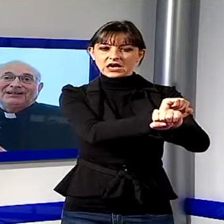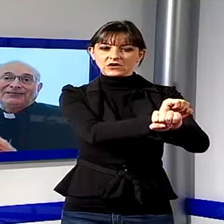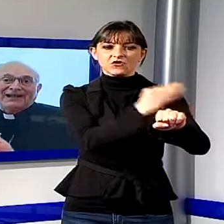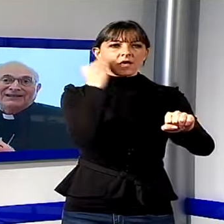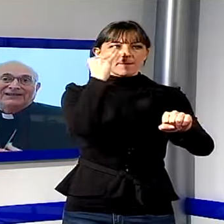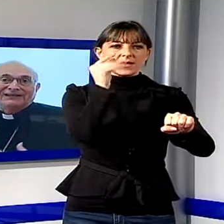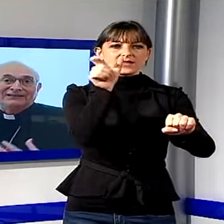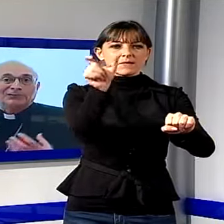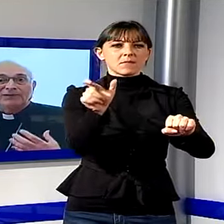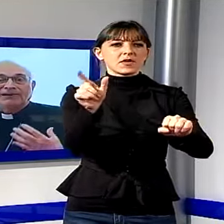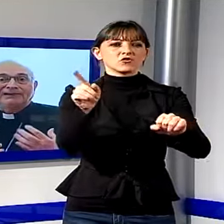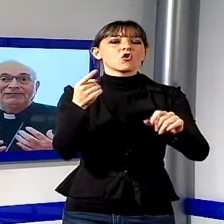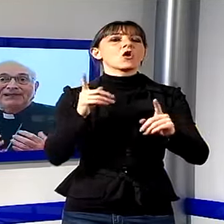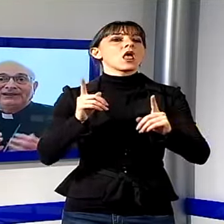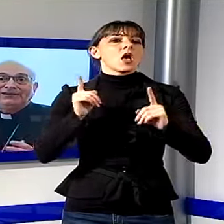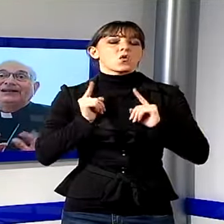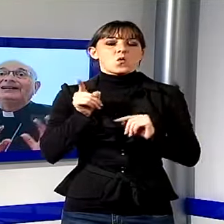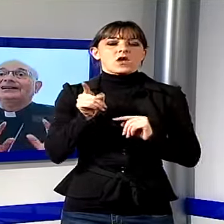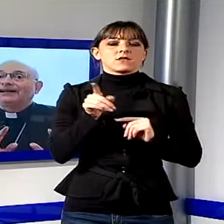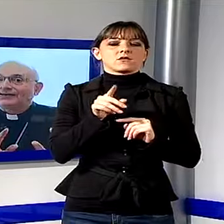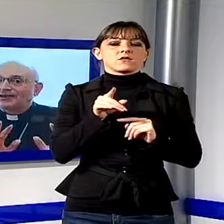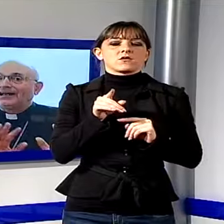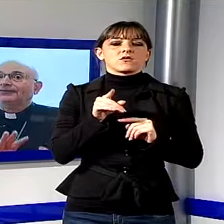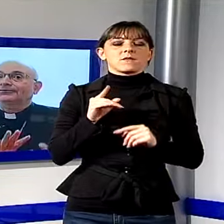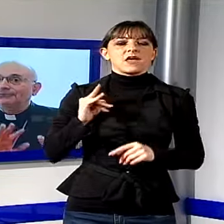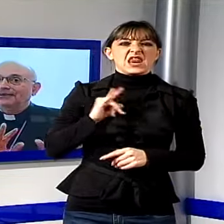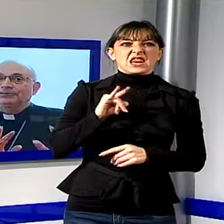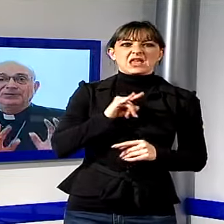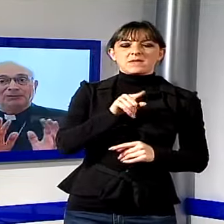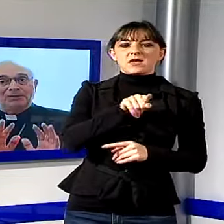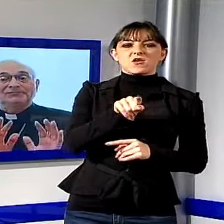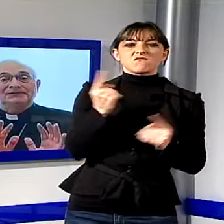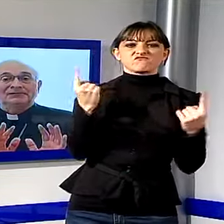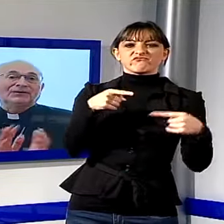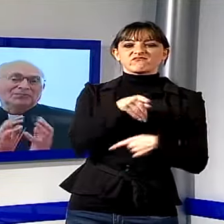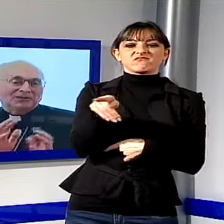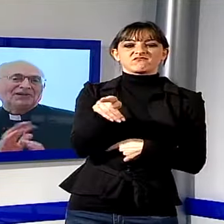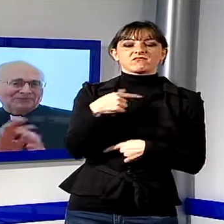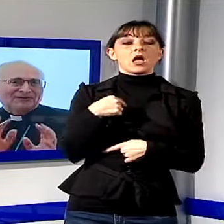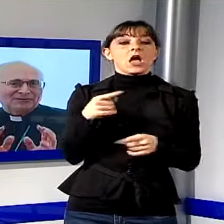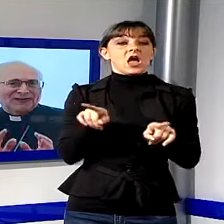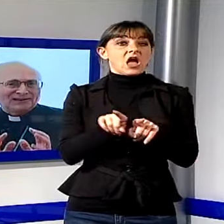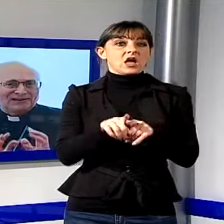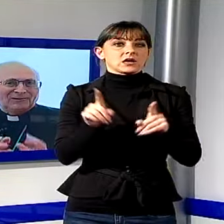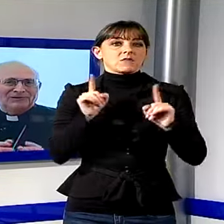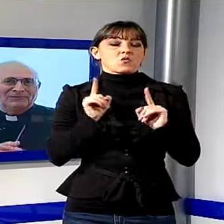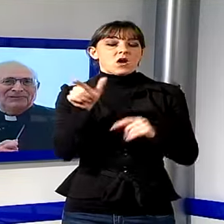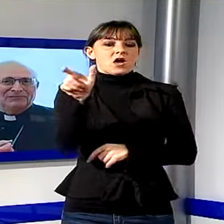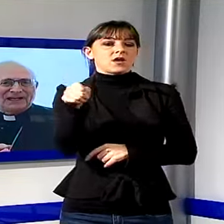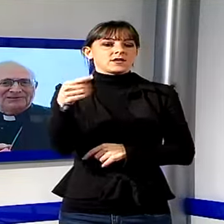la guardia, che deve un po' a volte difendersi, anche che il carcerato è tenuto un po', seppur vanno bene le cose, molto bravi